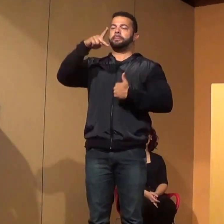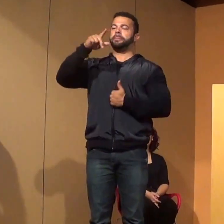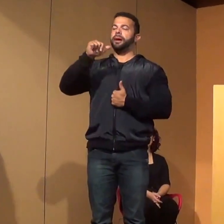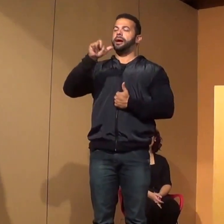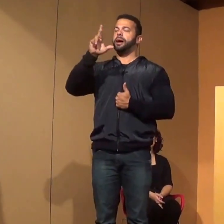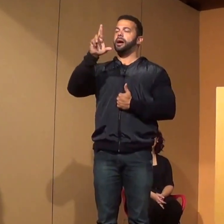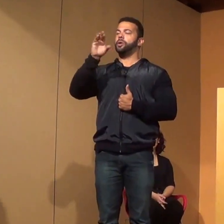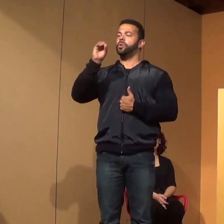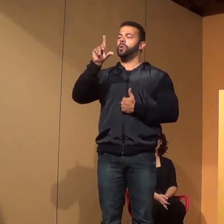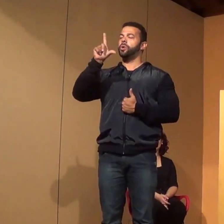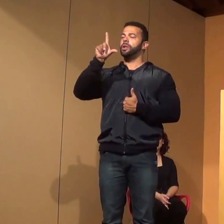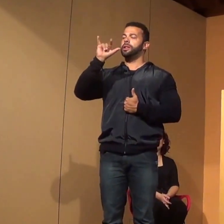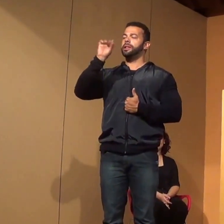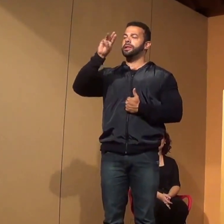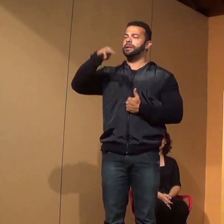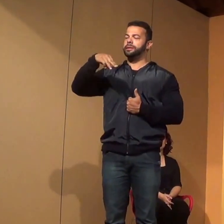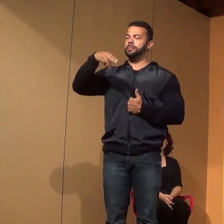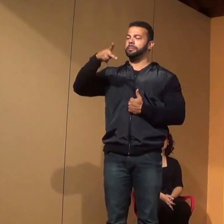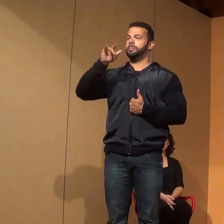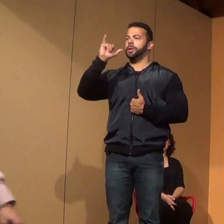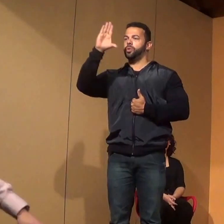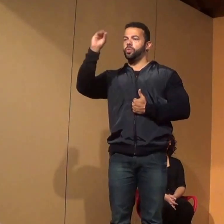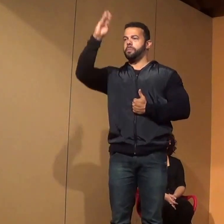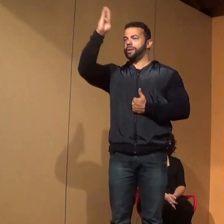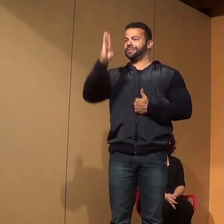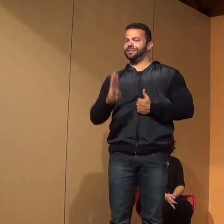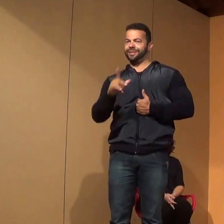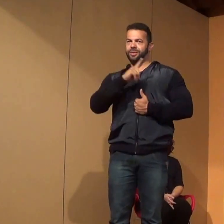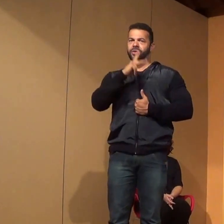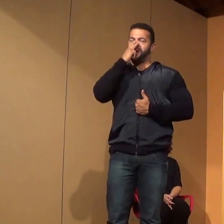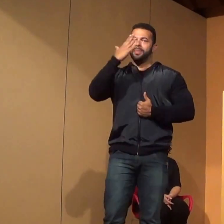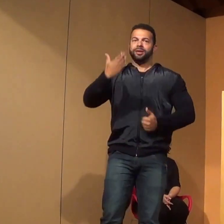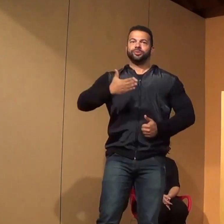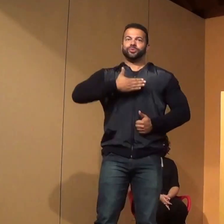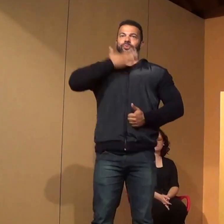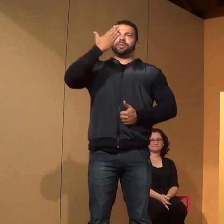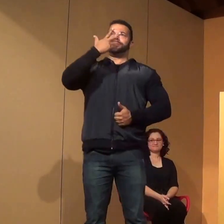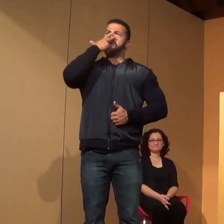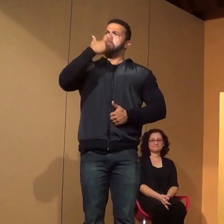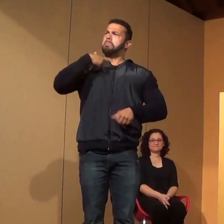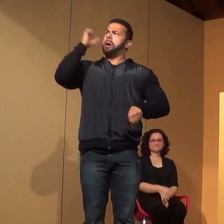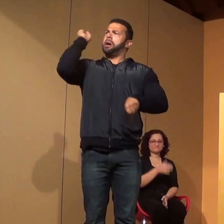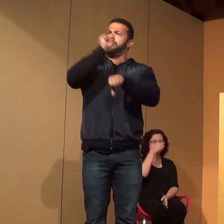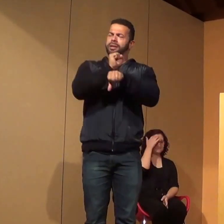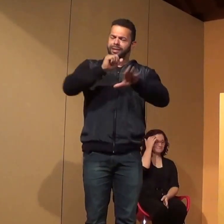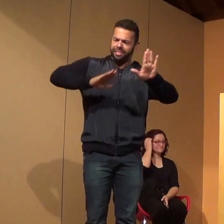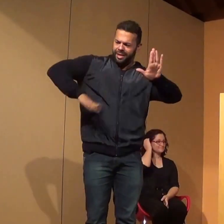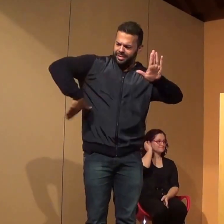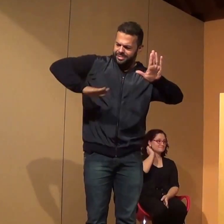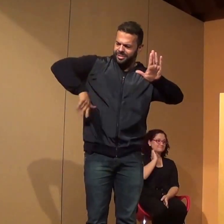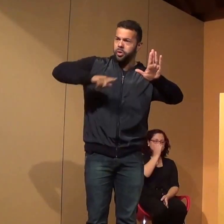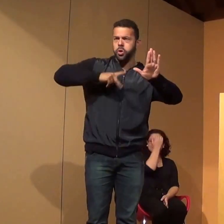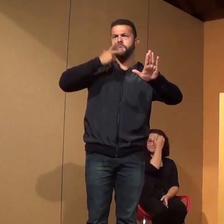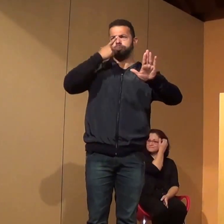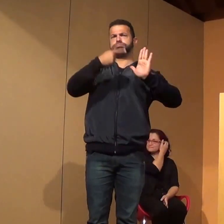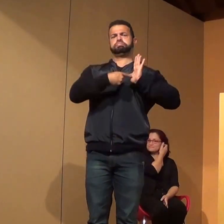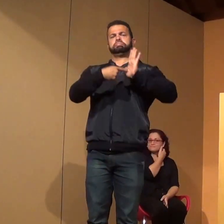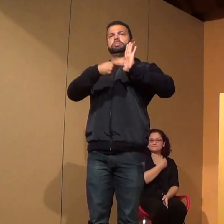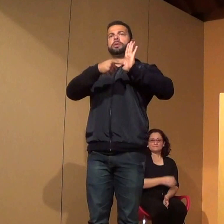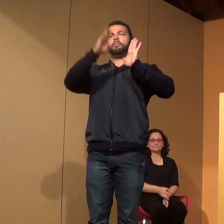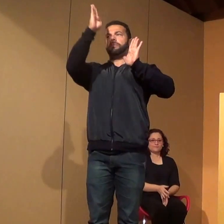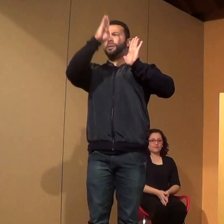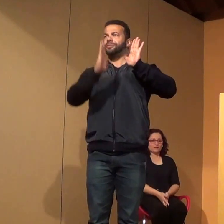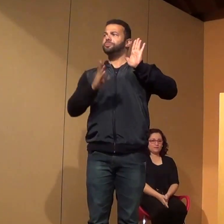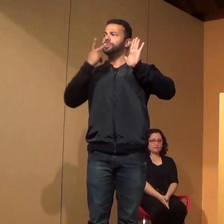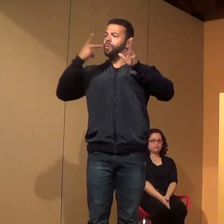E, para minha surpresa, depois de ter parado de nadar competitivamente, representando o Brasil, fui